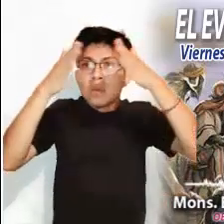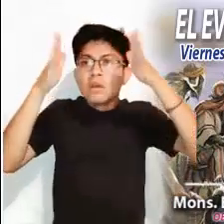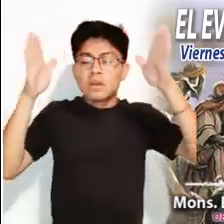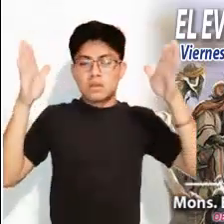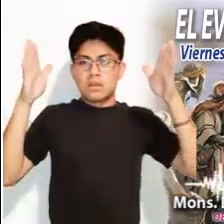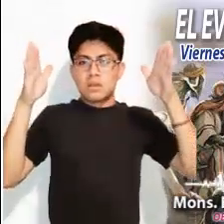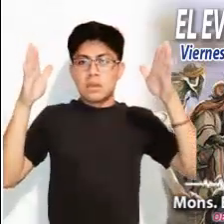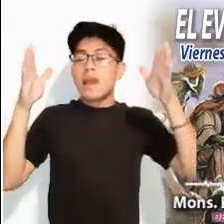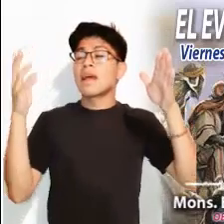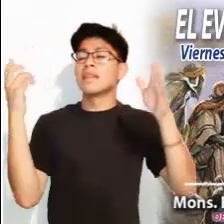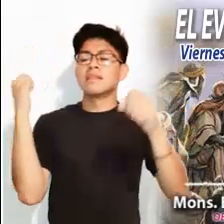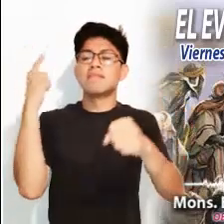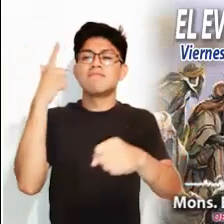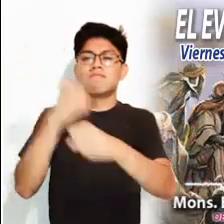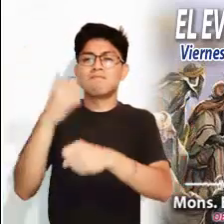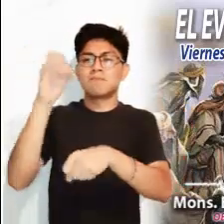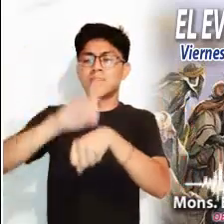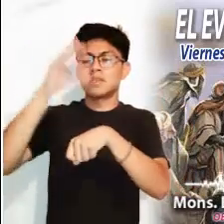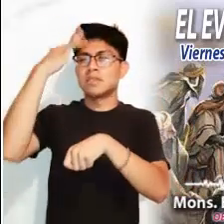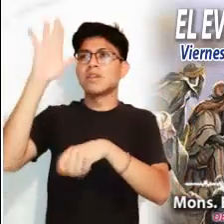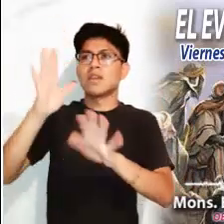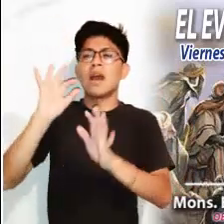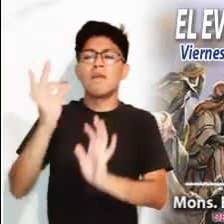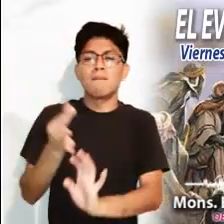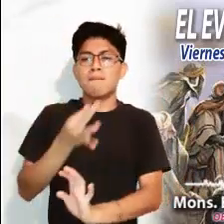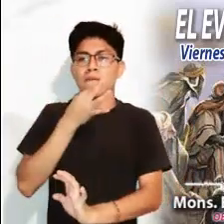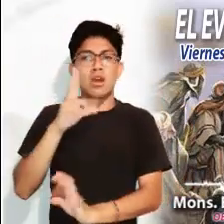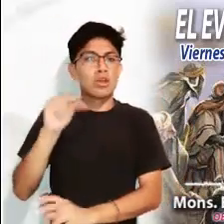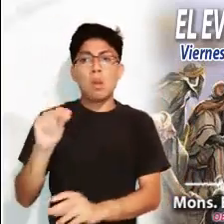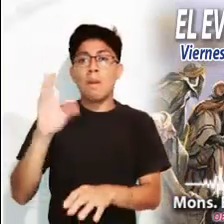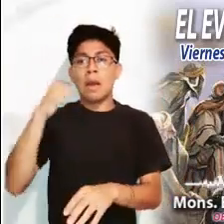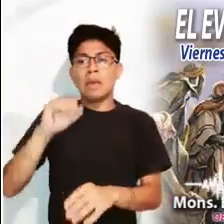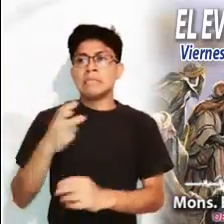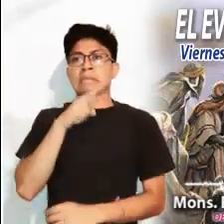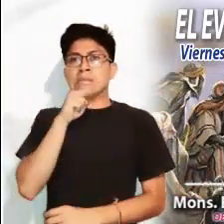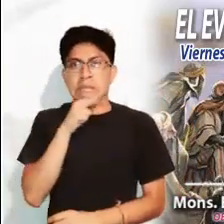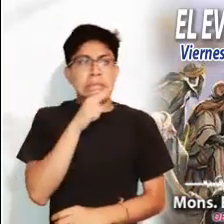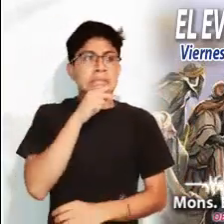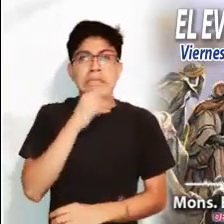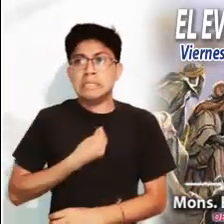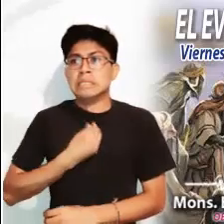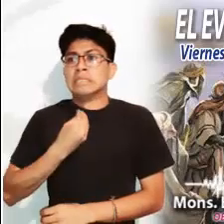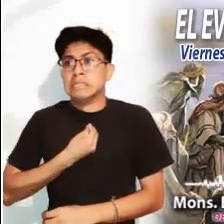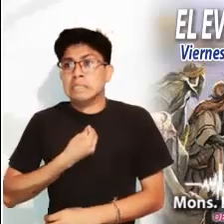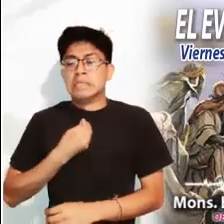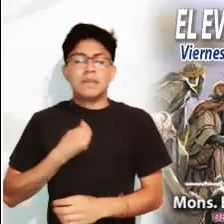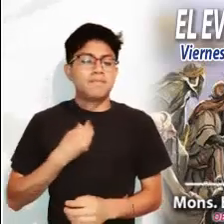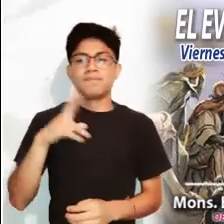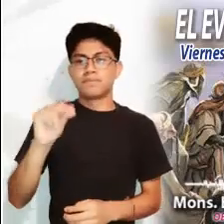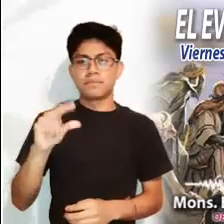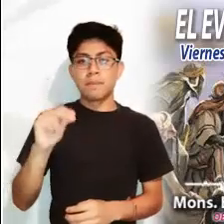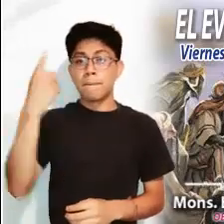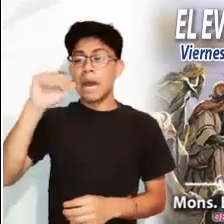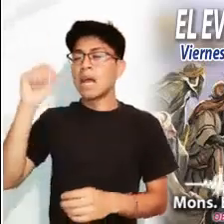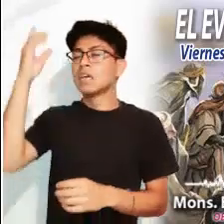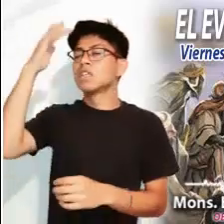ojos. Hoy, Cristo nos invita a que abramos los ojos y descubramos que el Día del Señor se acerca.